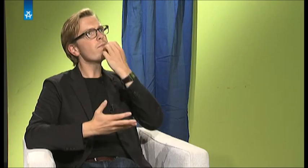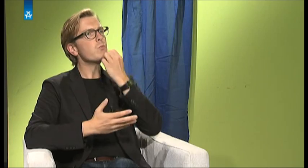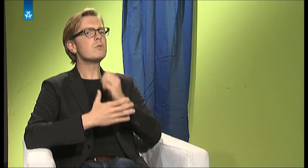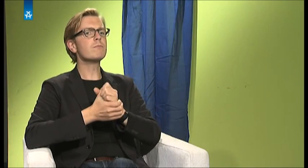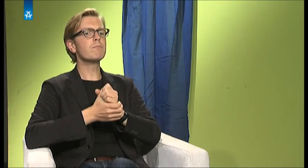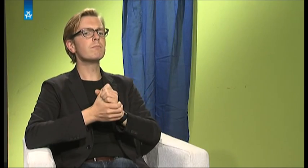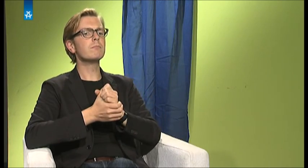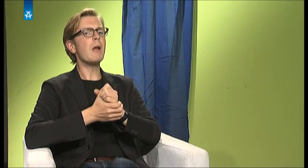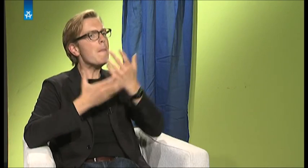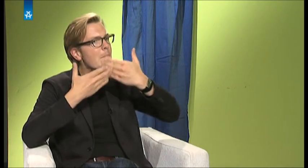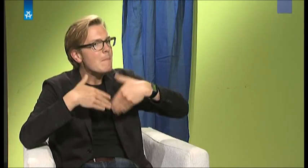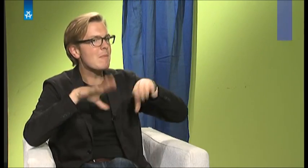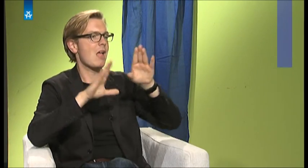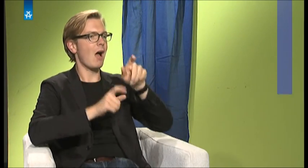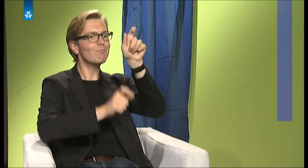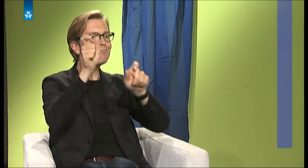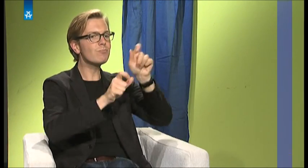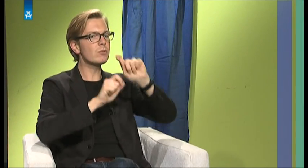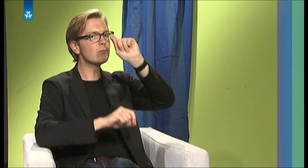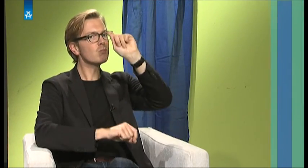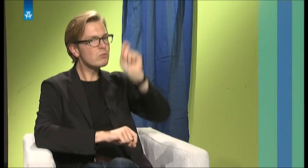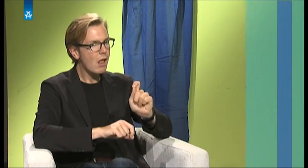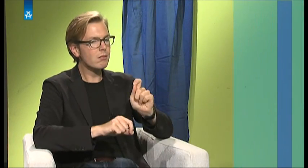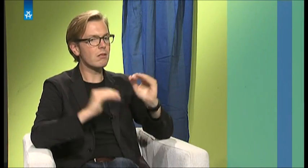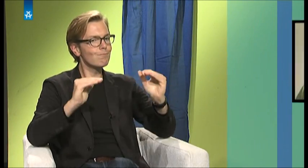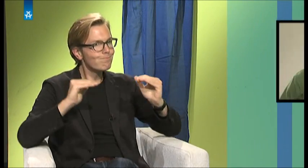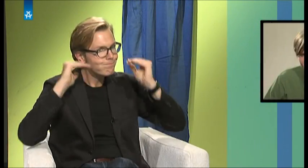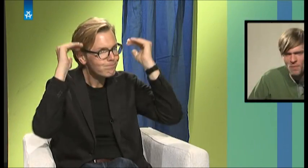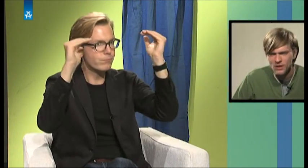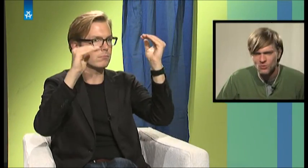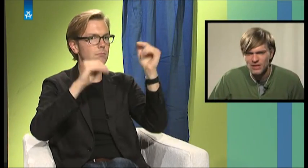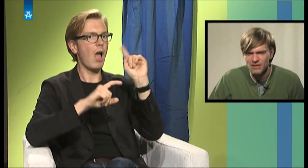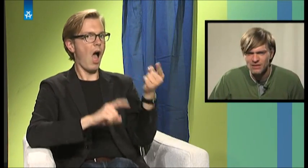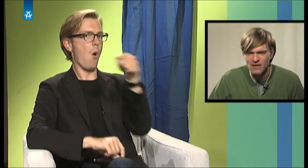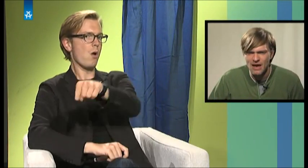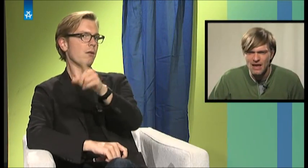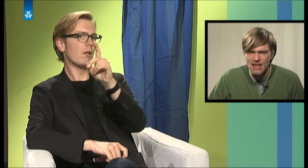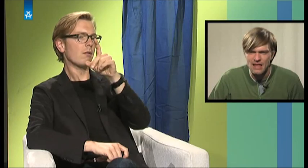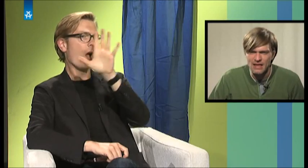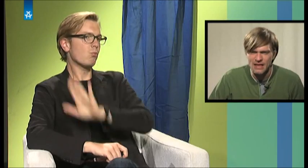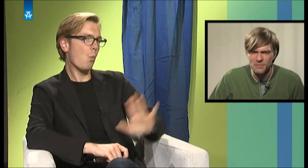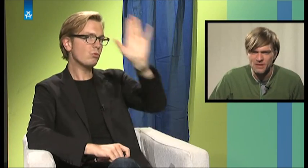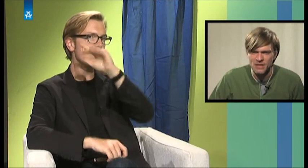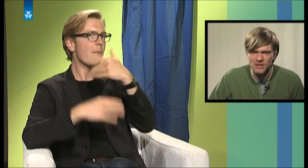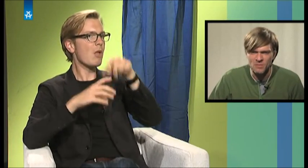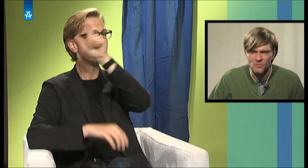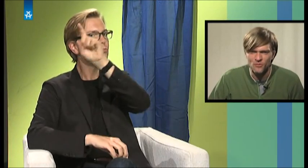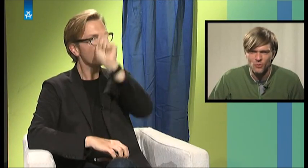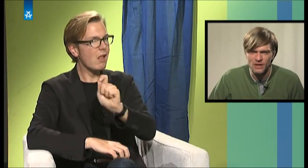Was ich mir noch wünschen würde, ist, dass es vielleicht noch mehr Studierende gibt mit einem wirklich